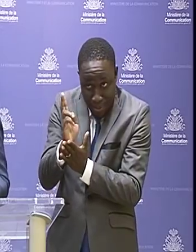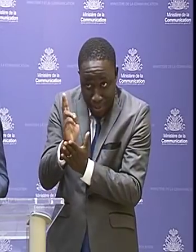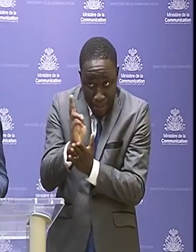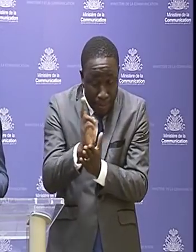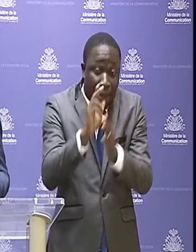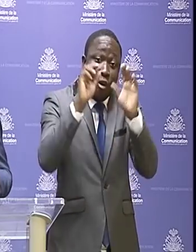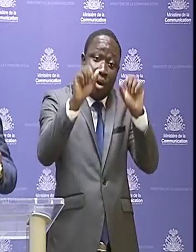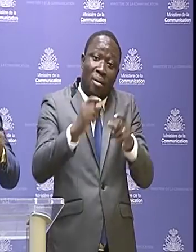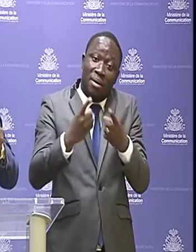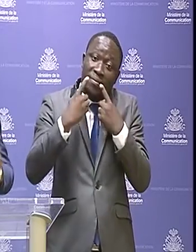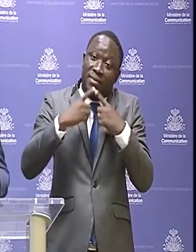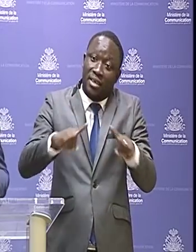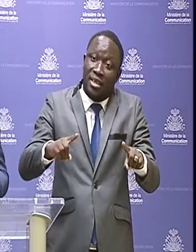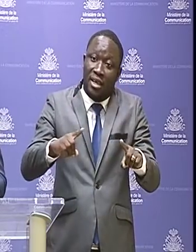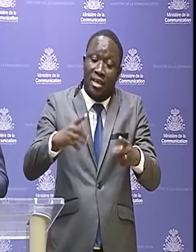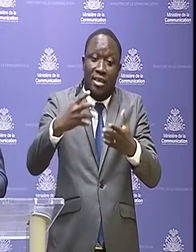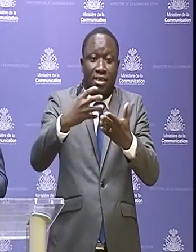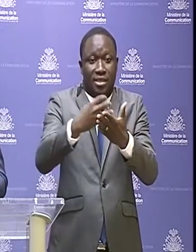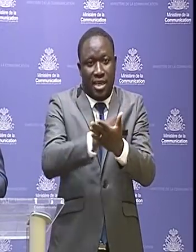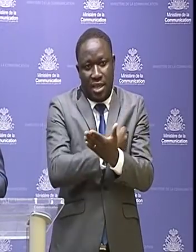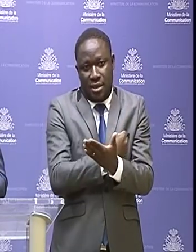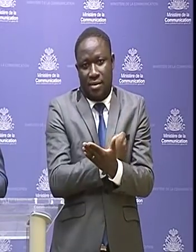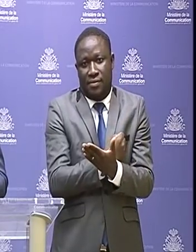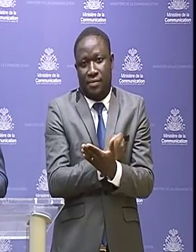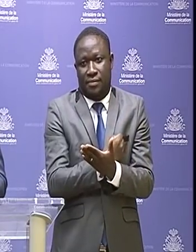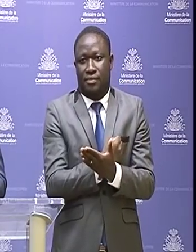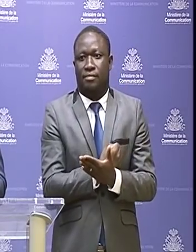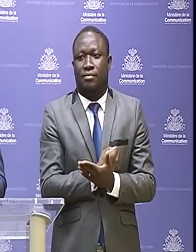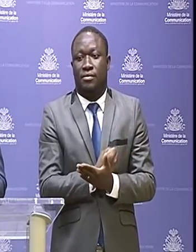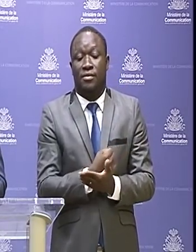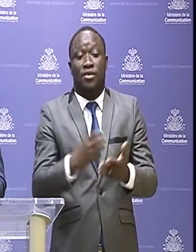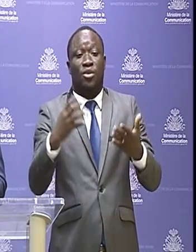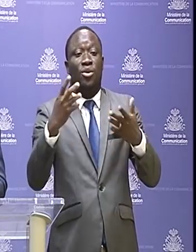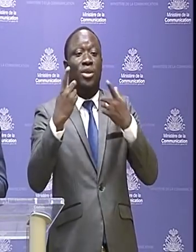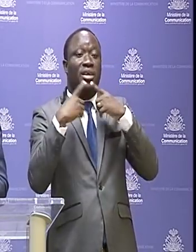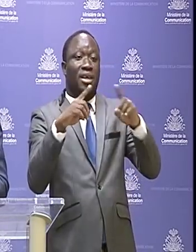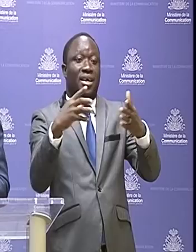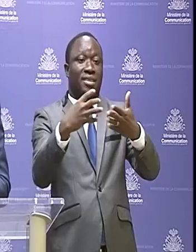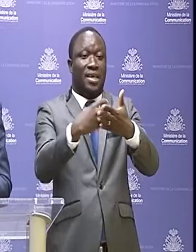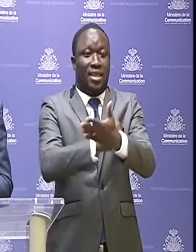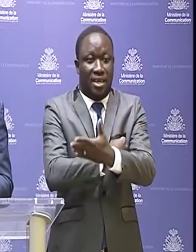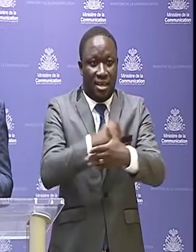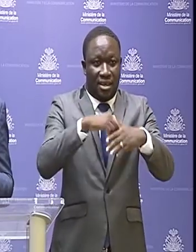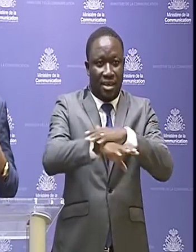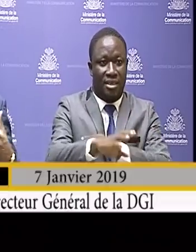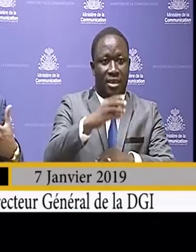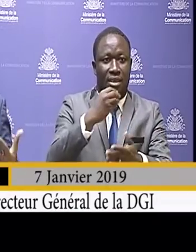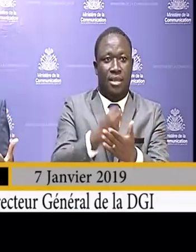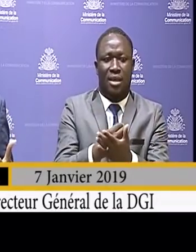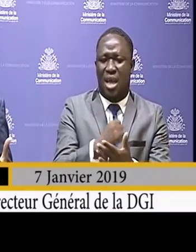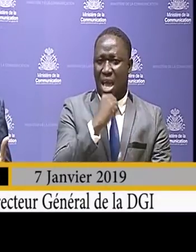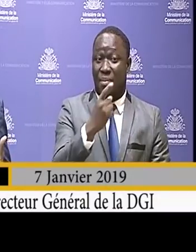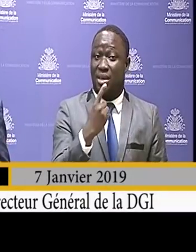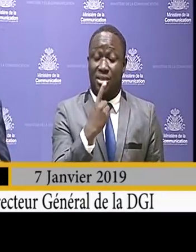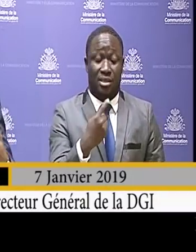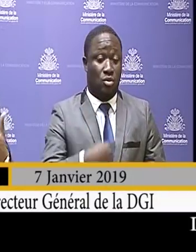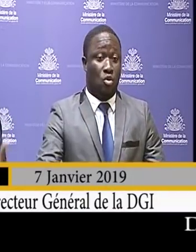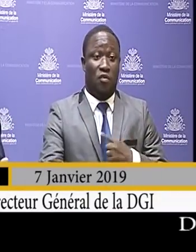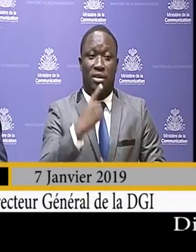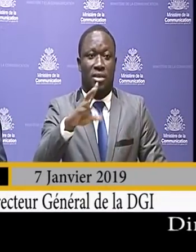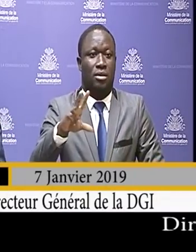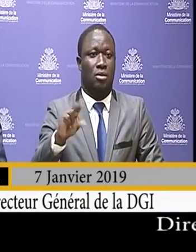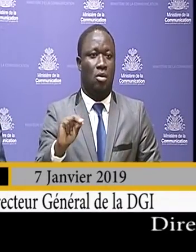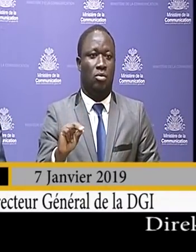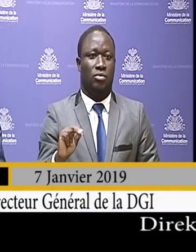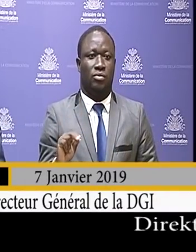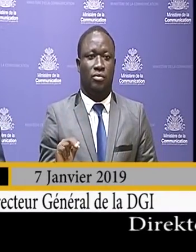ou kap ap déclaré salariye la. E lo deklaré salariye la, se pa di pou pin di, ki wap touche